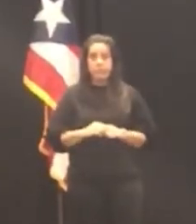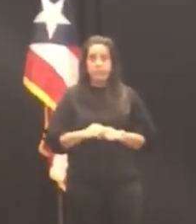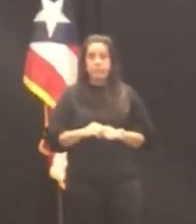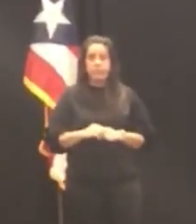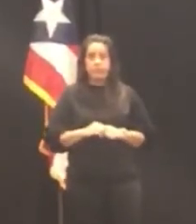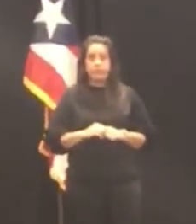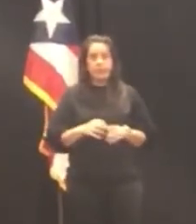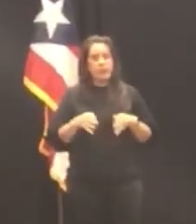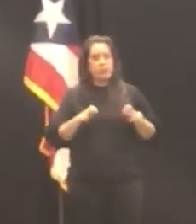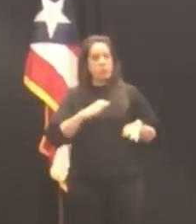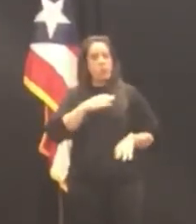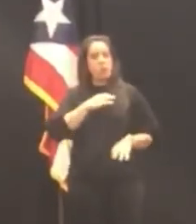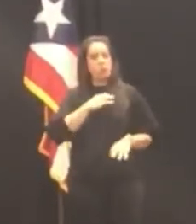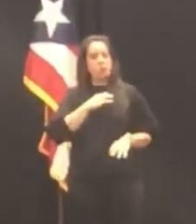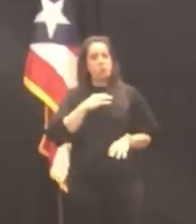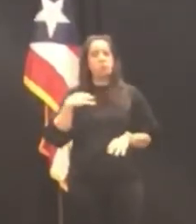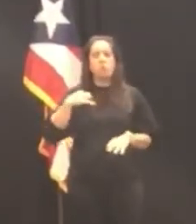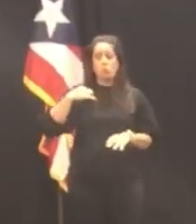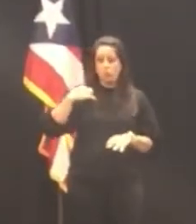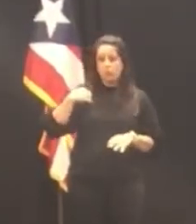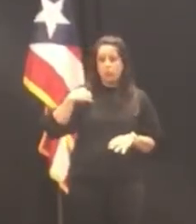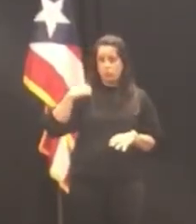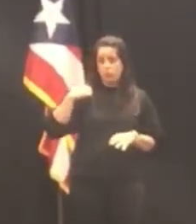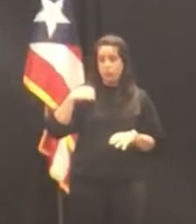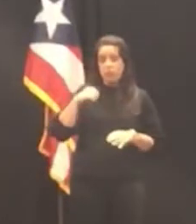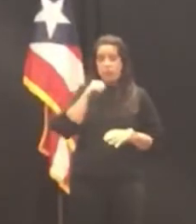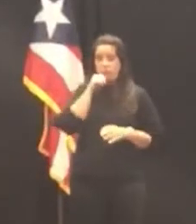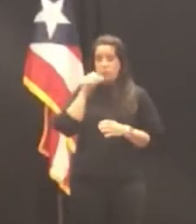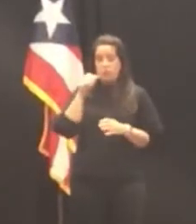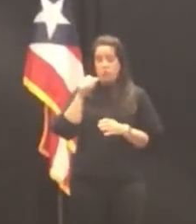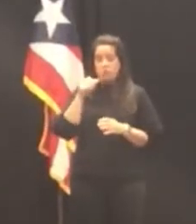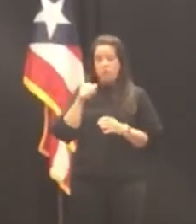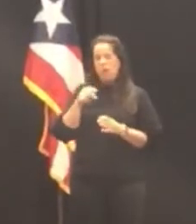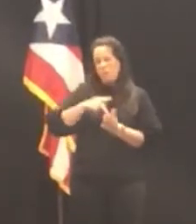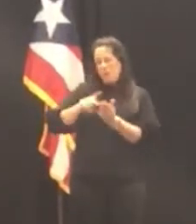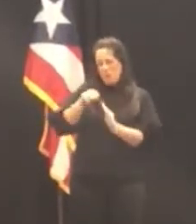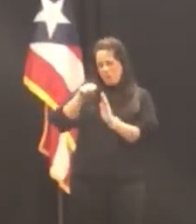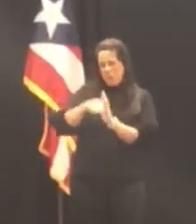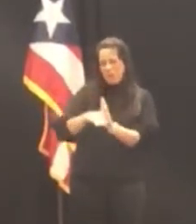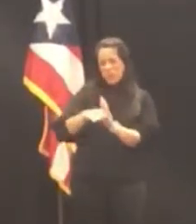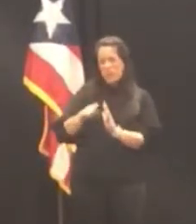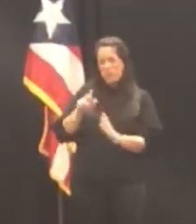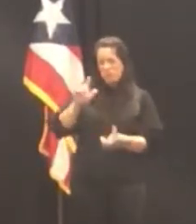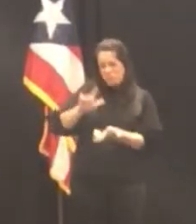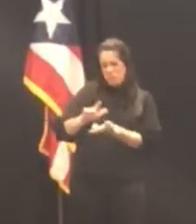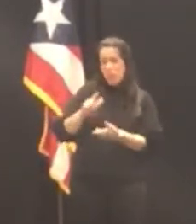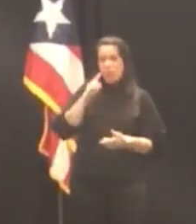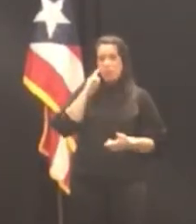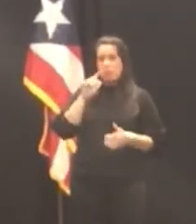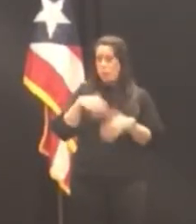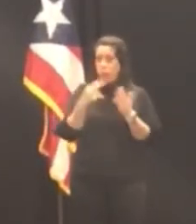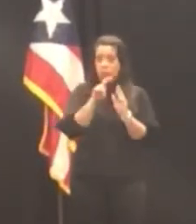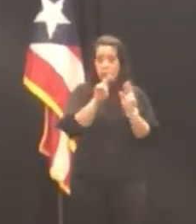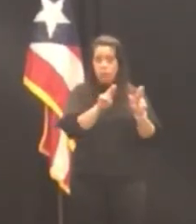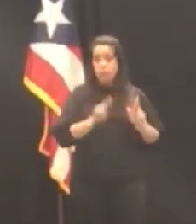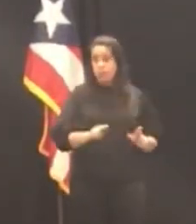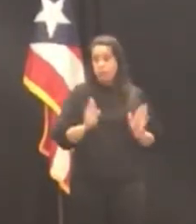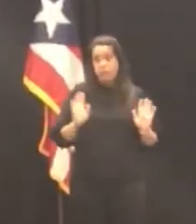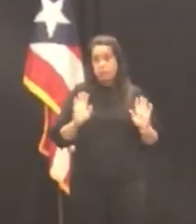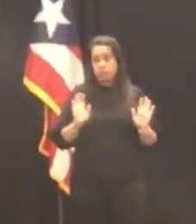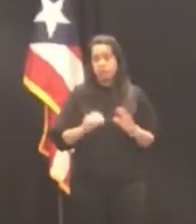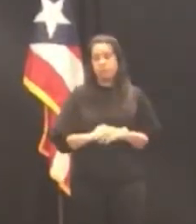de forma voluntaria sin costo un costo mínimo para no hay contrato ni nada de estas cosas